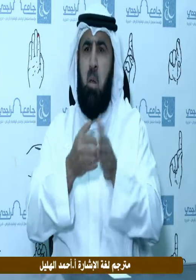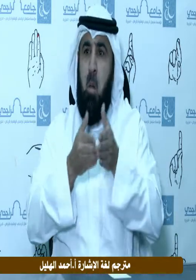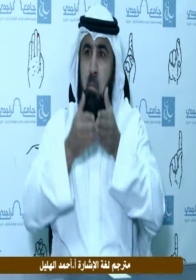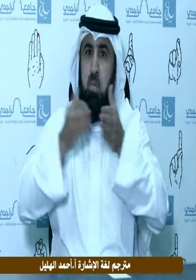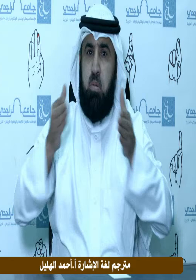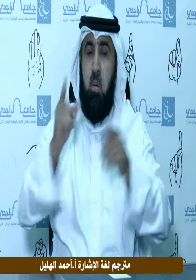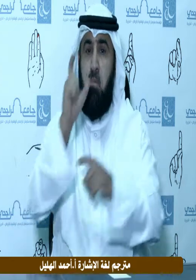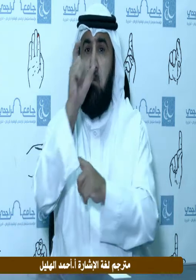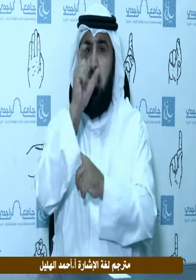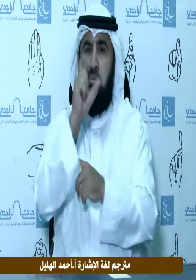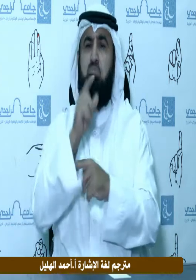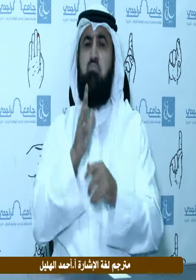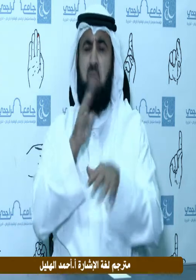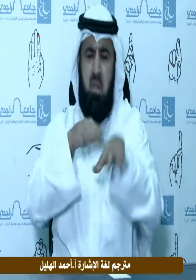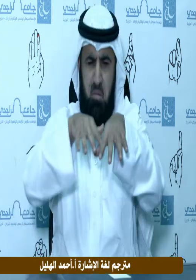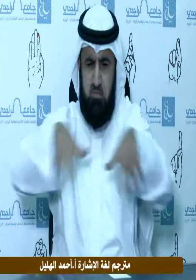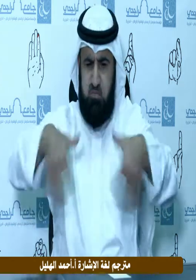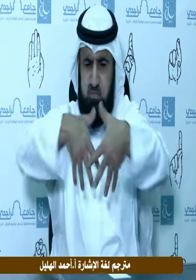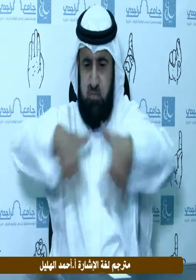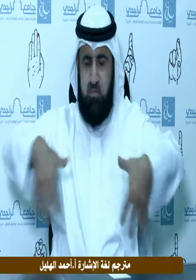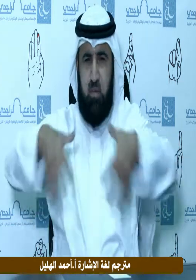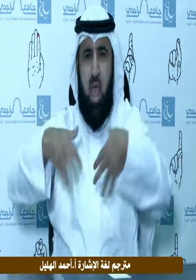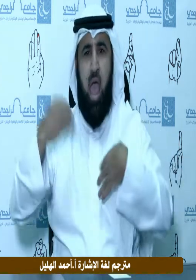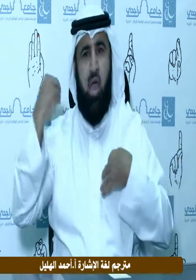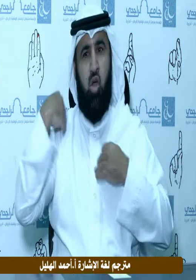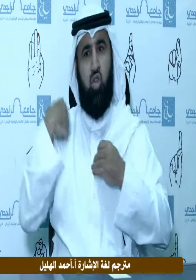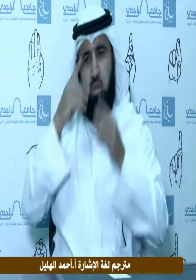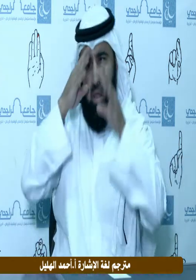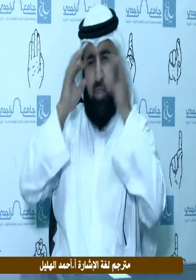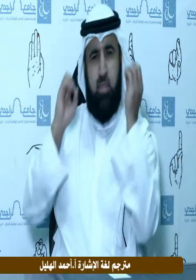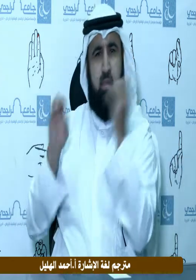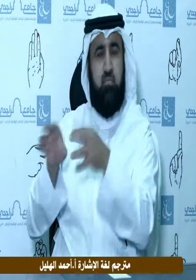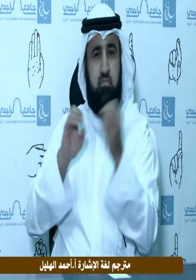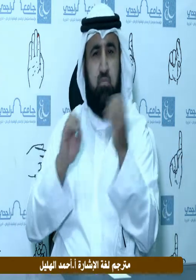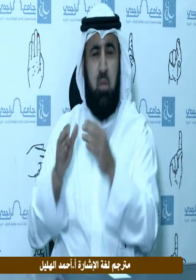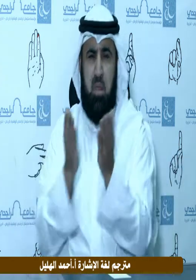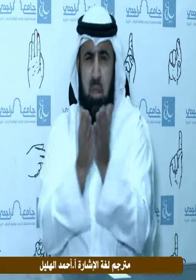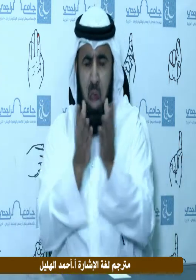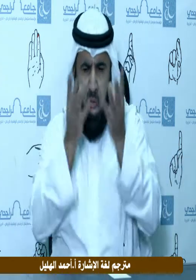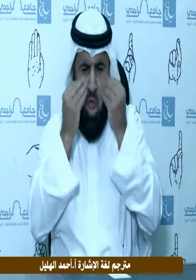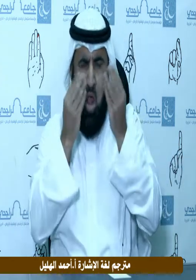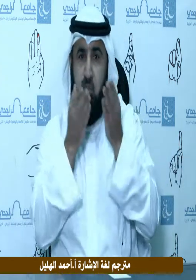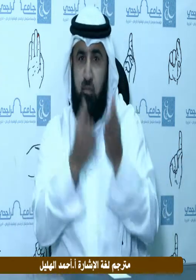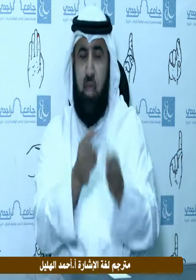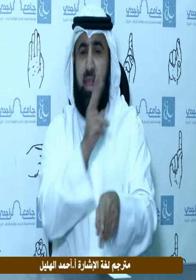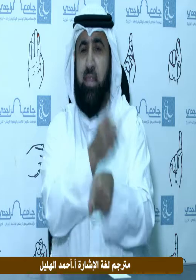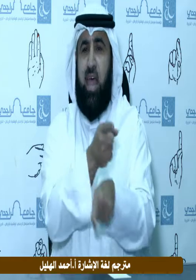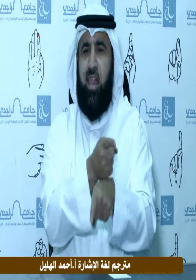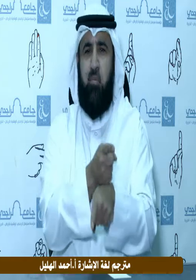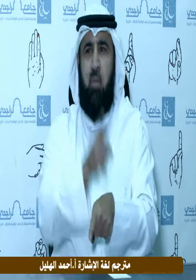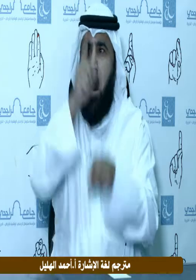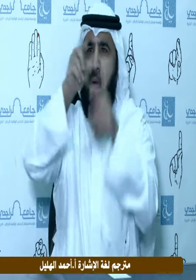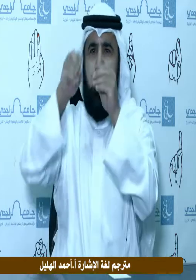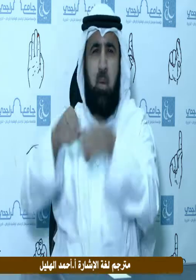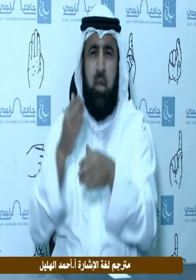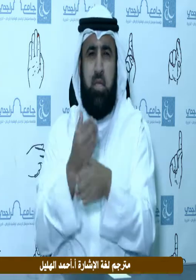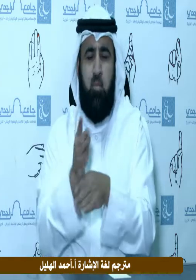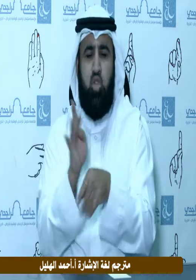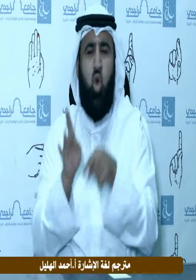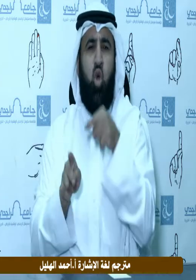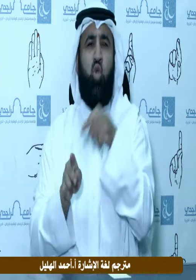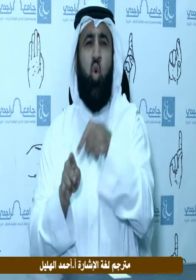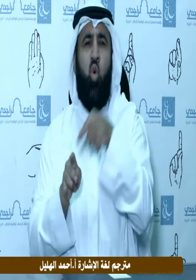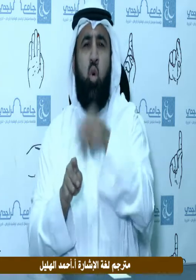امتلأ بالمصلين وبطلاب العلم الذين يدرسون فقال هذا بركة زواجنا